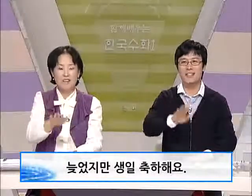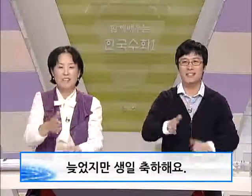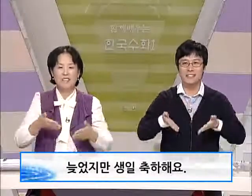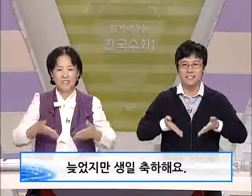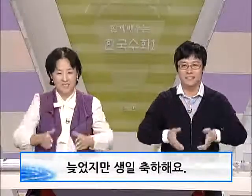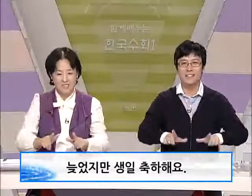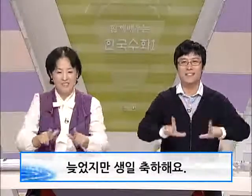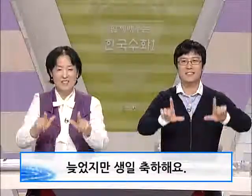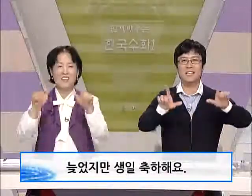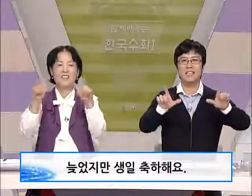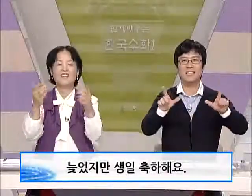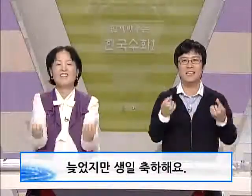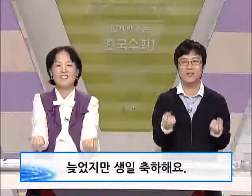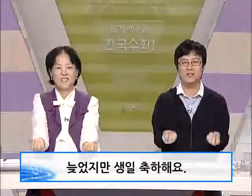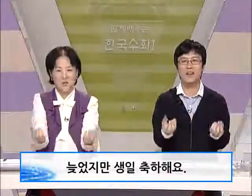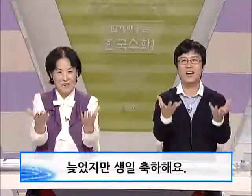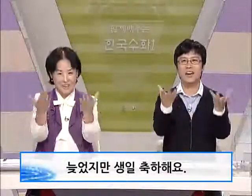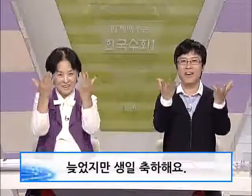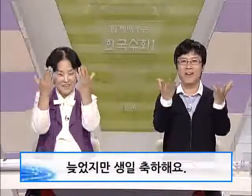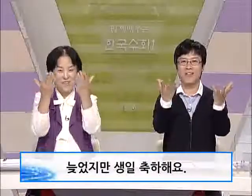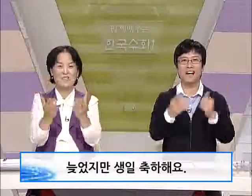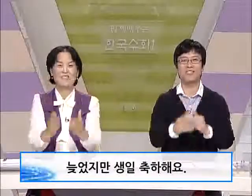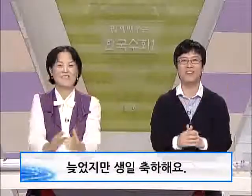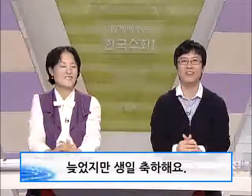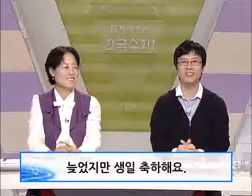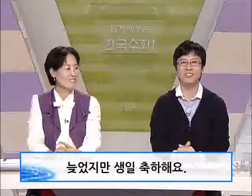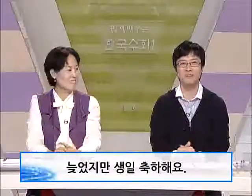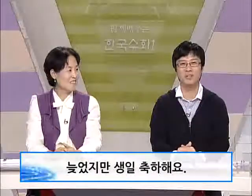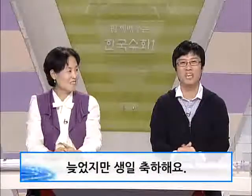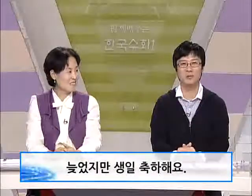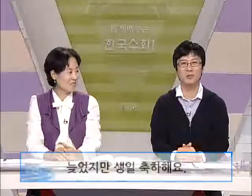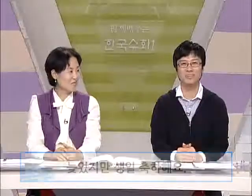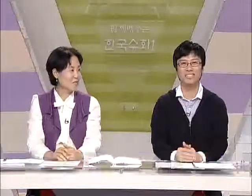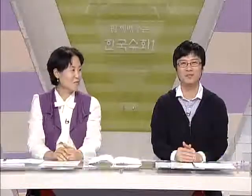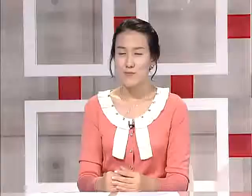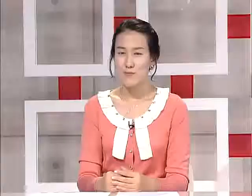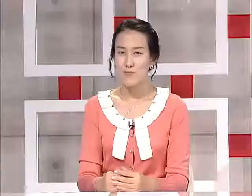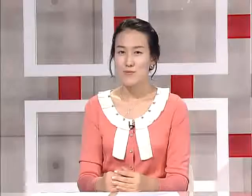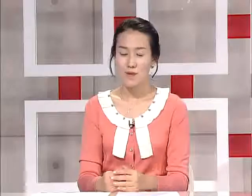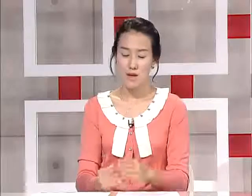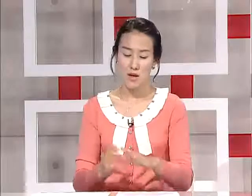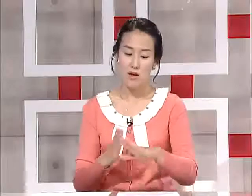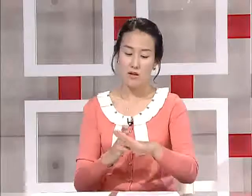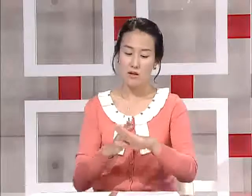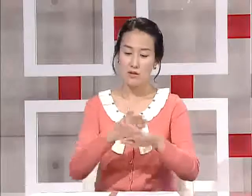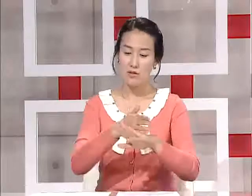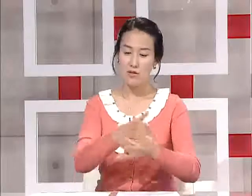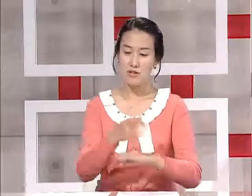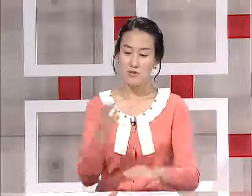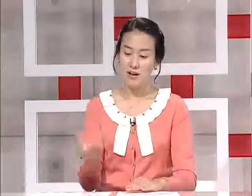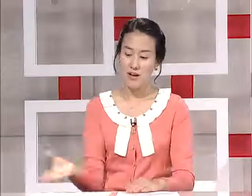생일 축하해요. 자 정혜영씨께서 한번 해보도록 하겠습니다. 늦었지만